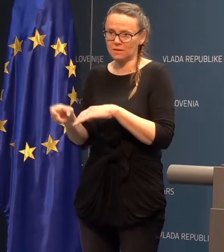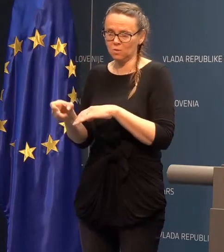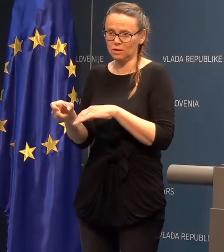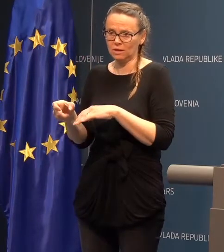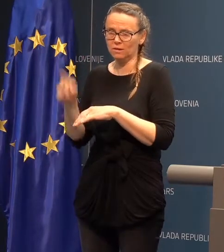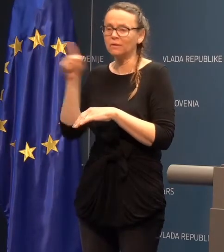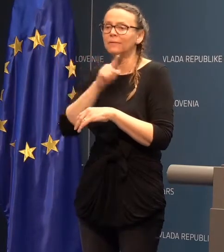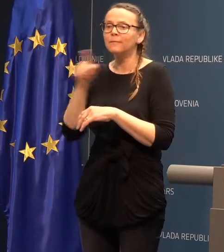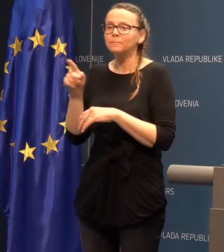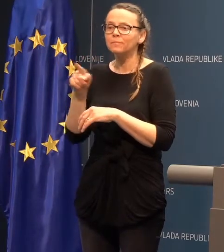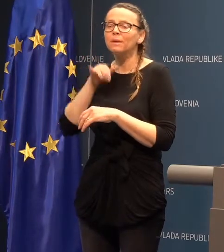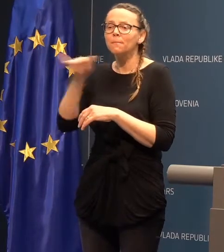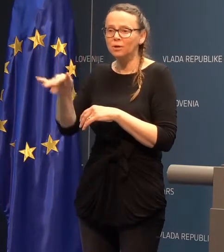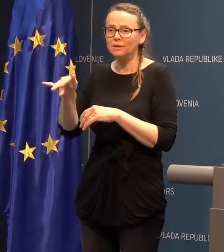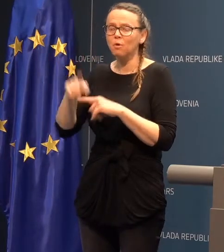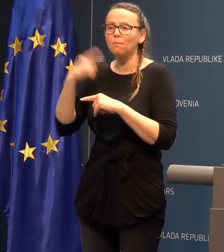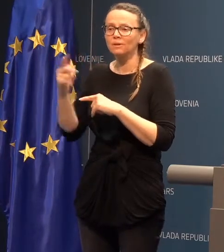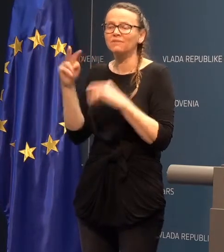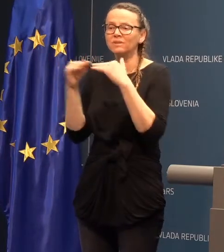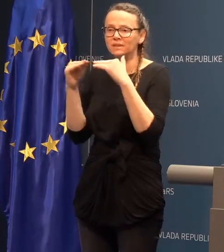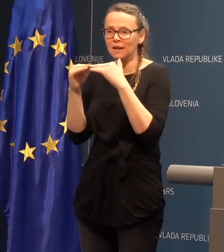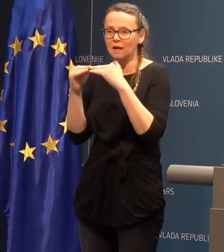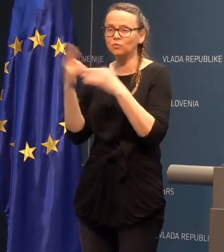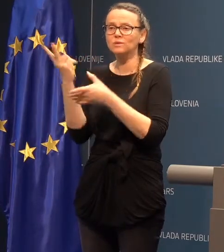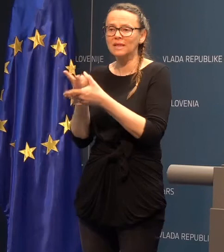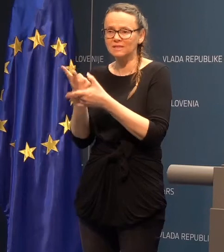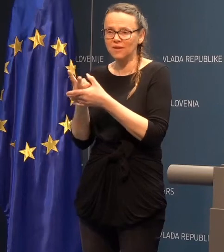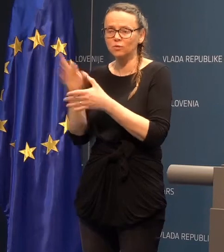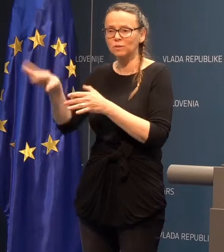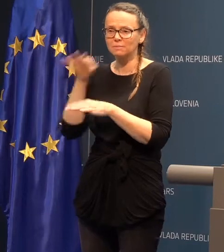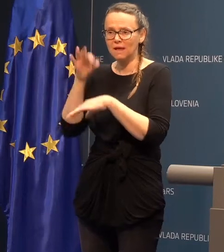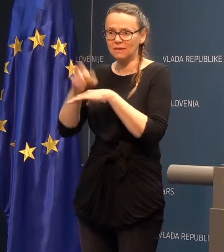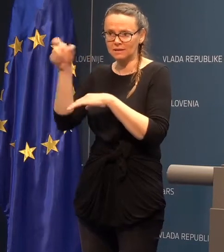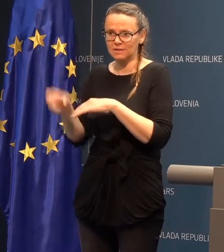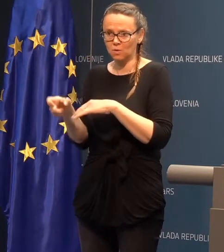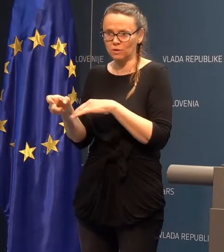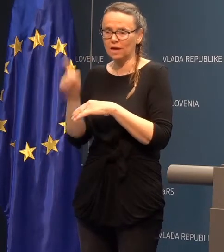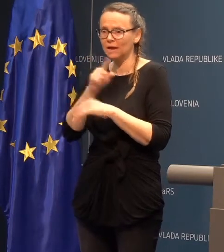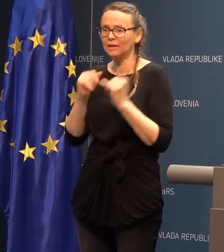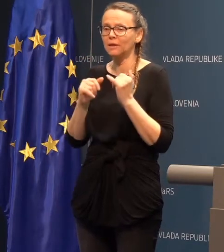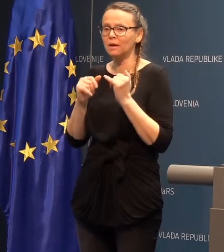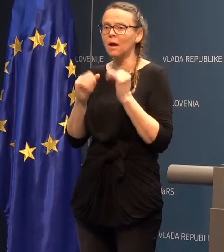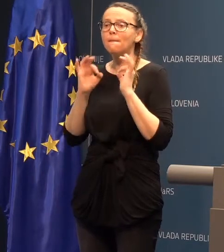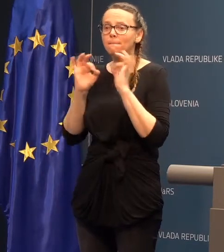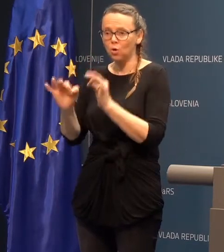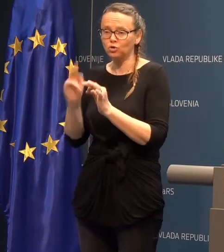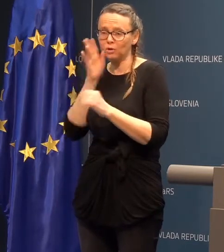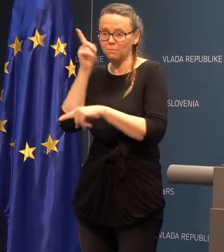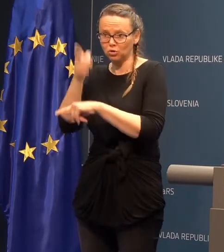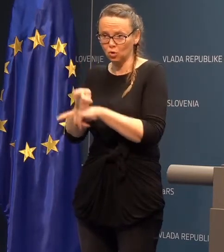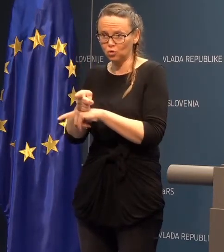in pojdimo se potem v skladu z nasvetom izbranega zdromika in podjokinanje bo določil